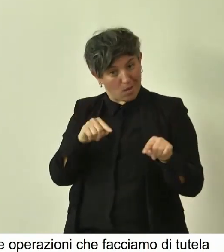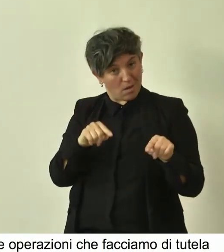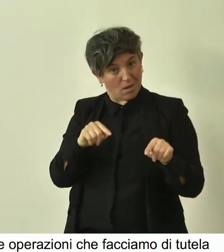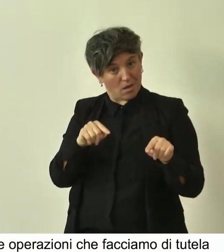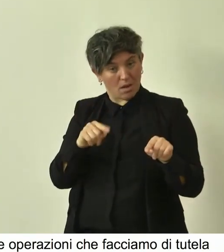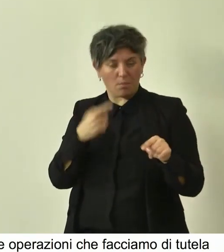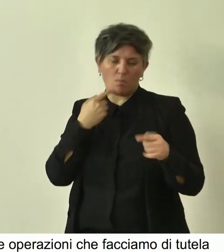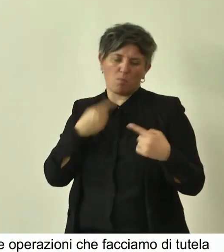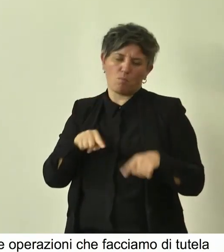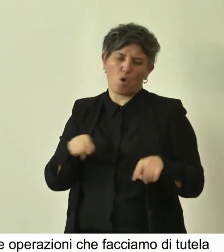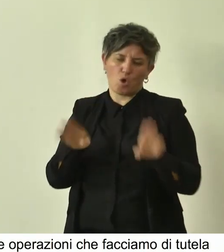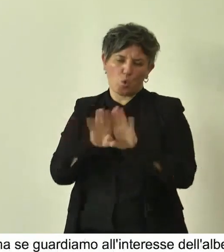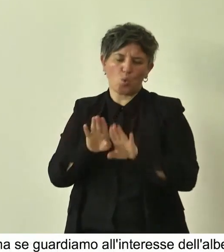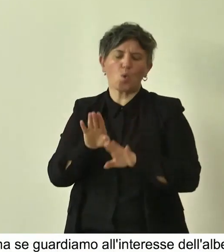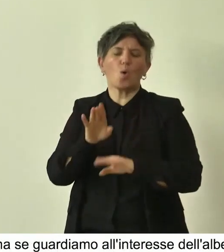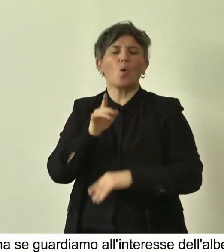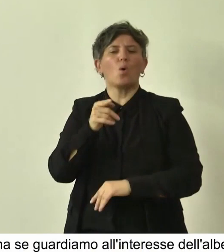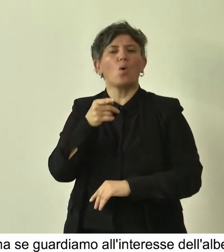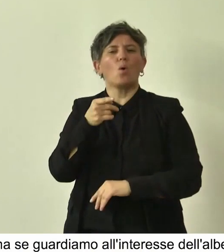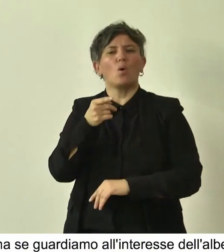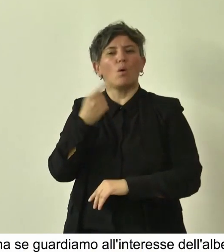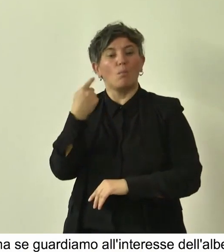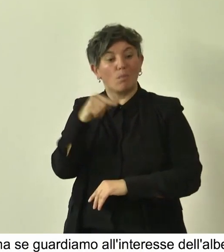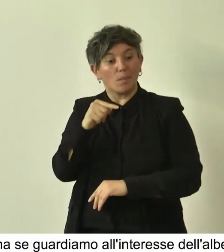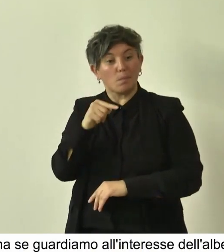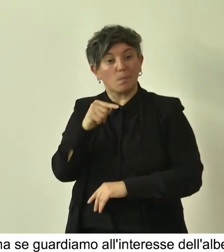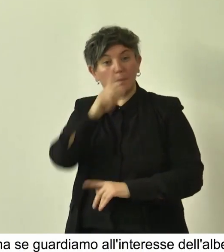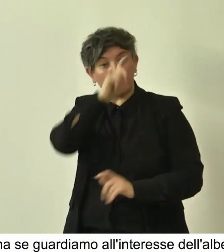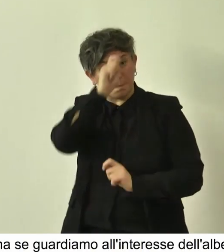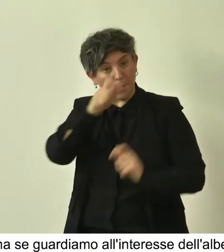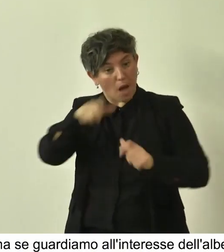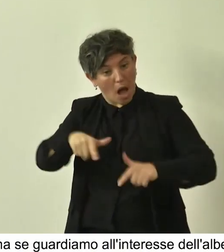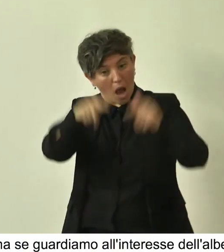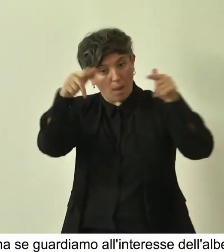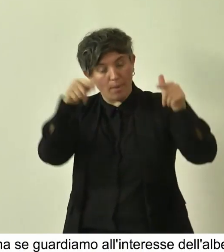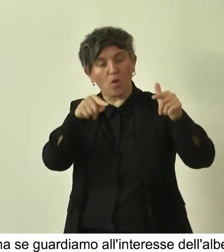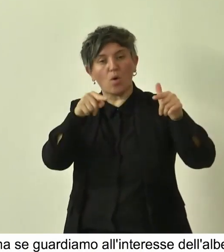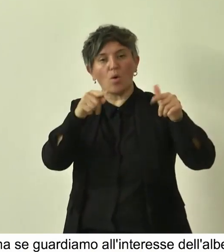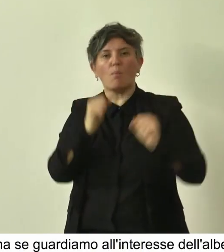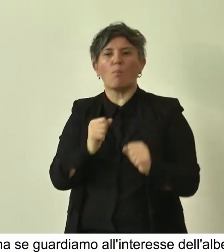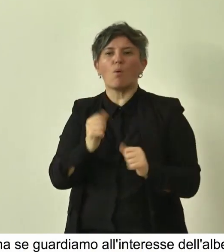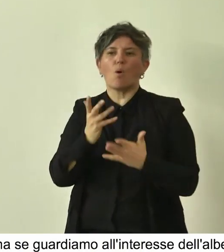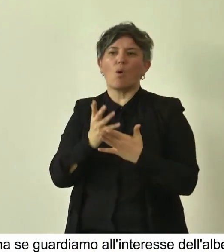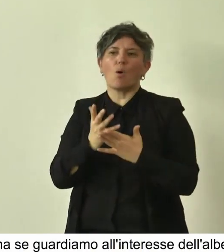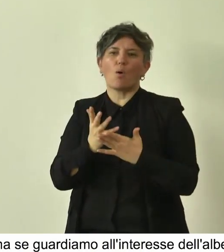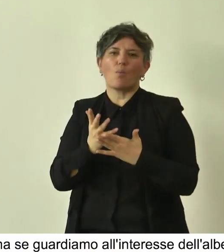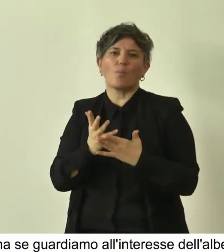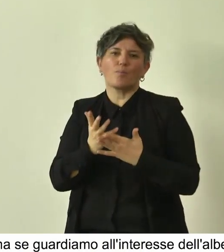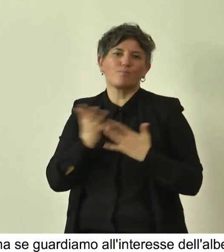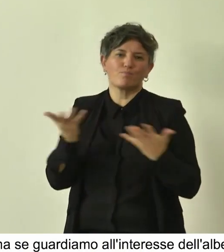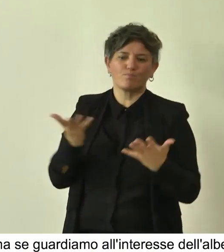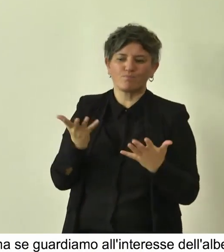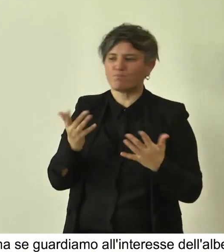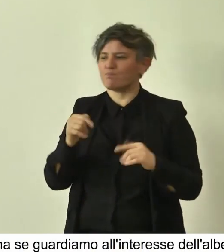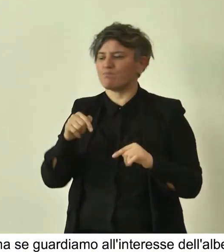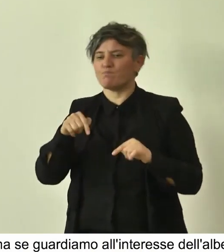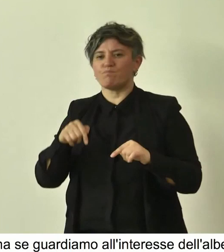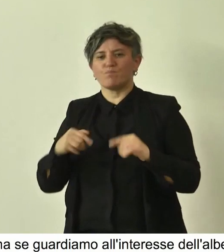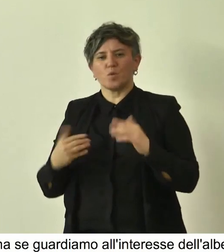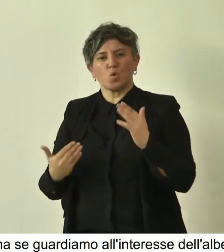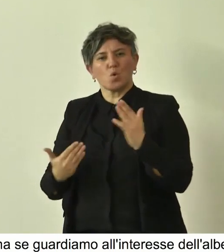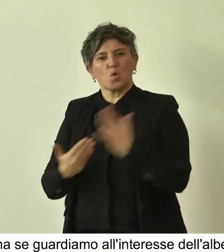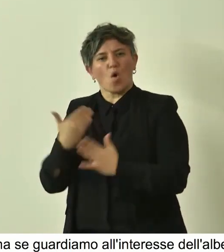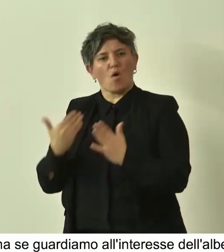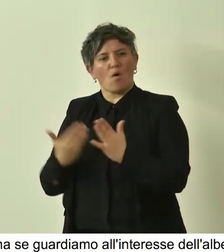questo chiudo, ci può aiutare anche tutta l'innovazione che sta portando il professore